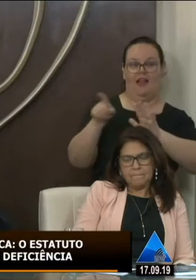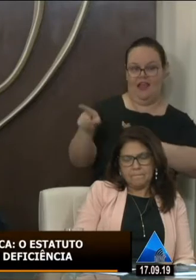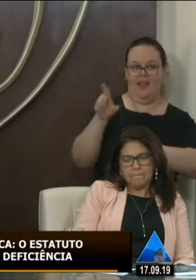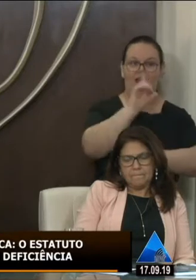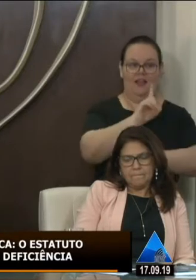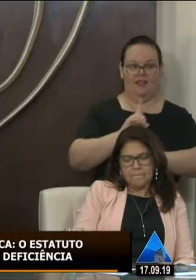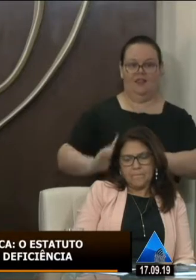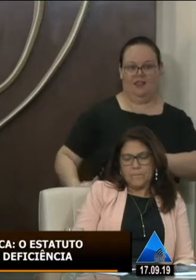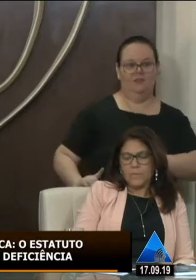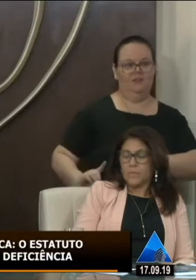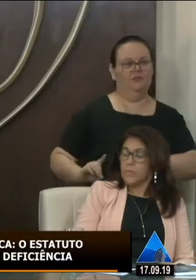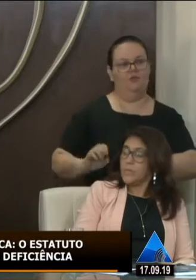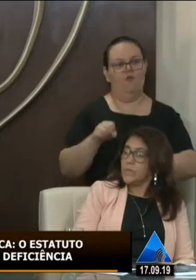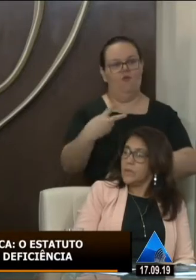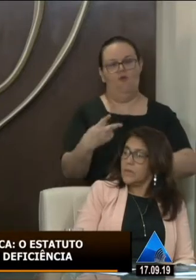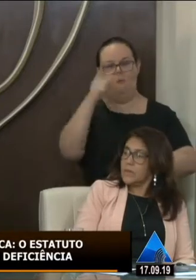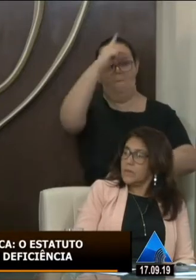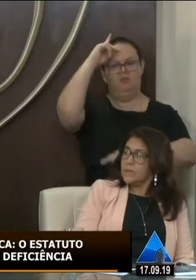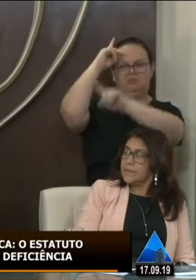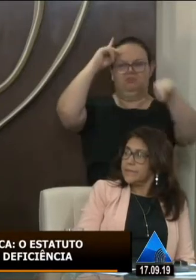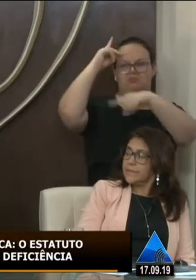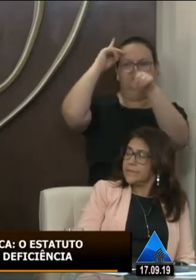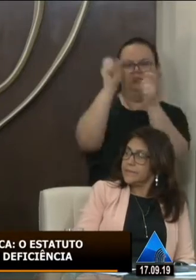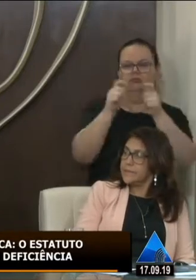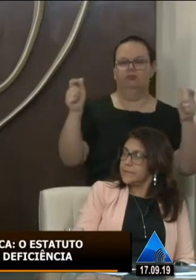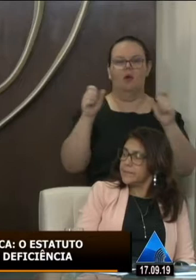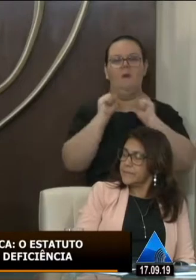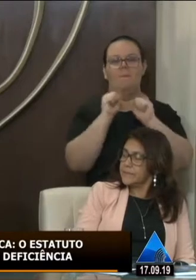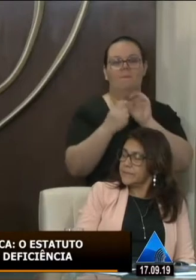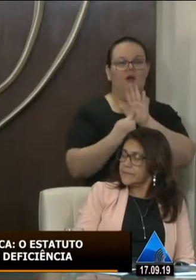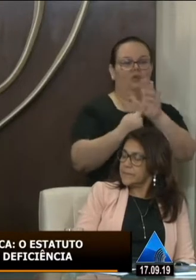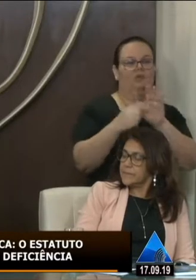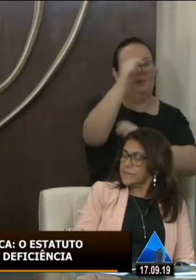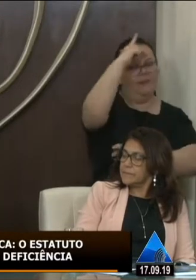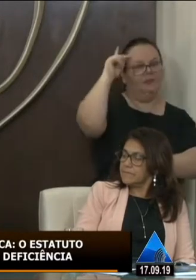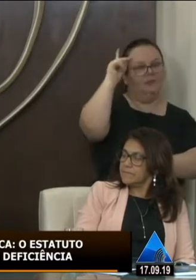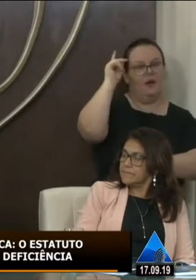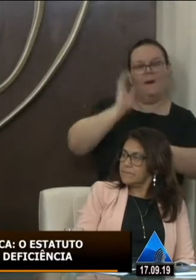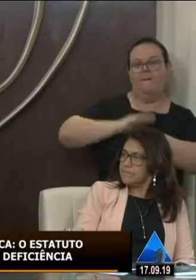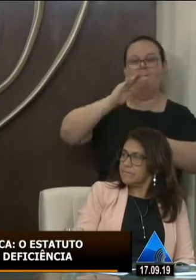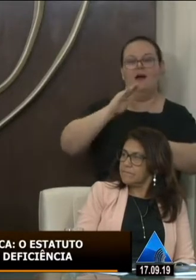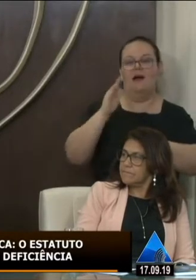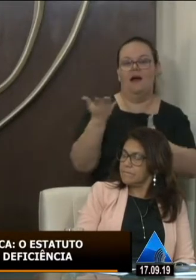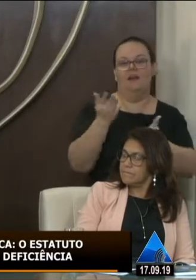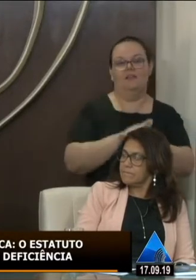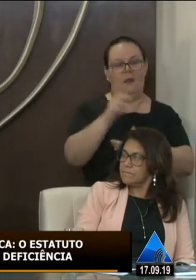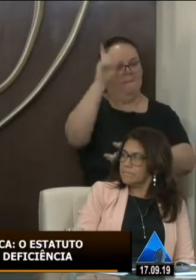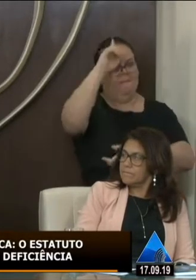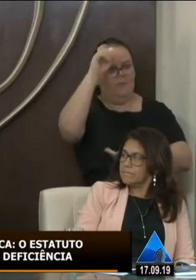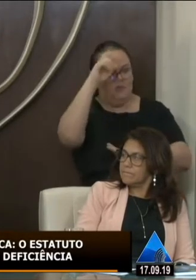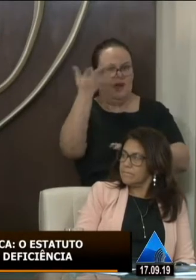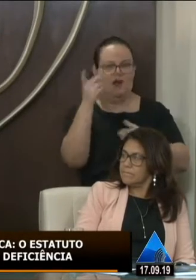talvez a grande maioria dos alguns que estão aqui ou a maioria pode oferecer para essas pessoas uma condição de tratamento uma condição de vida melhor